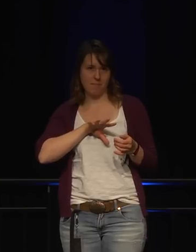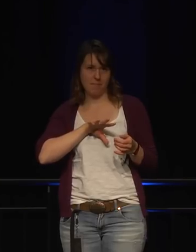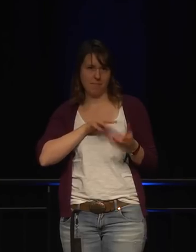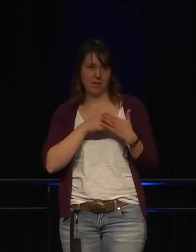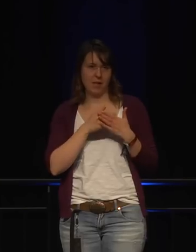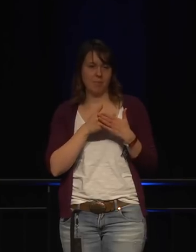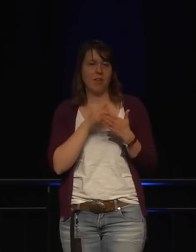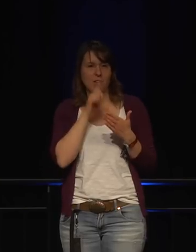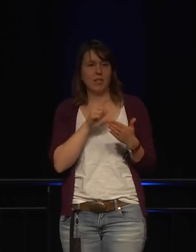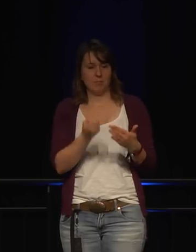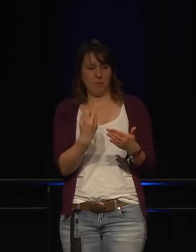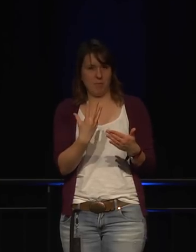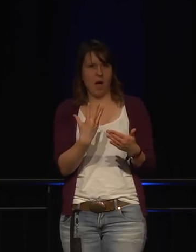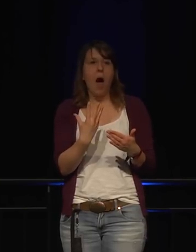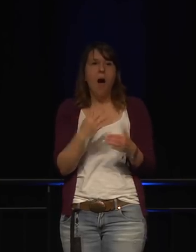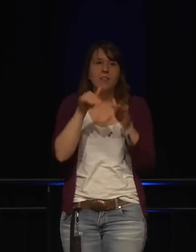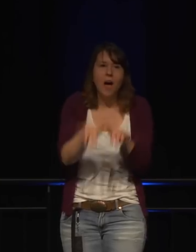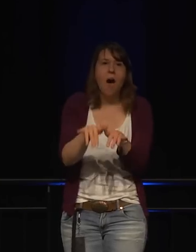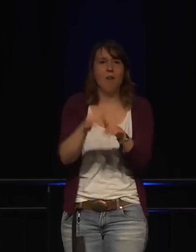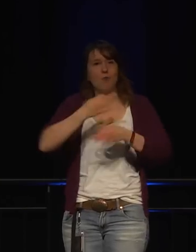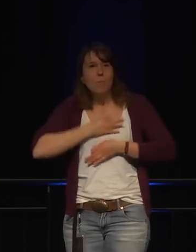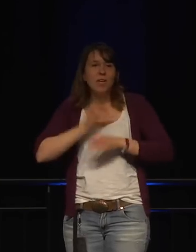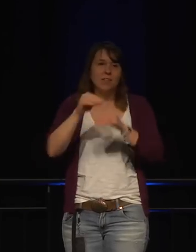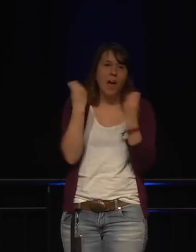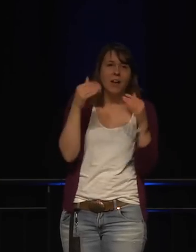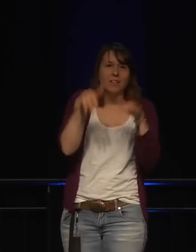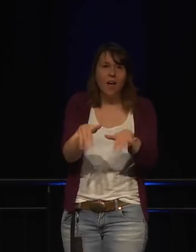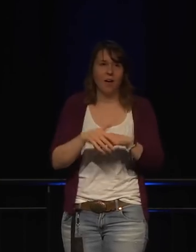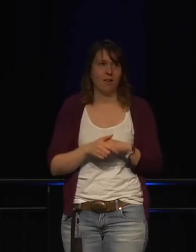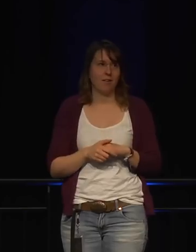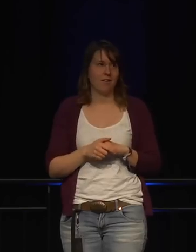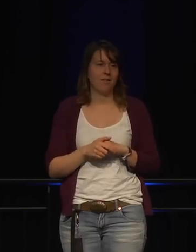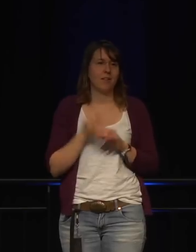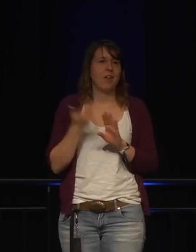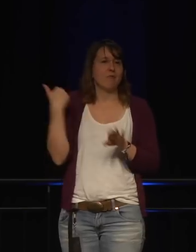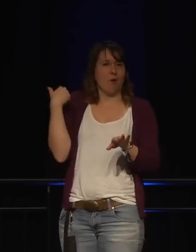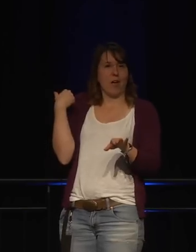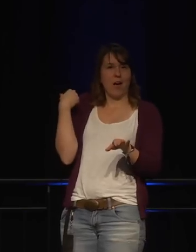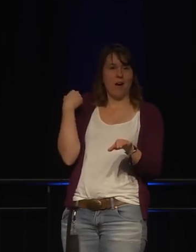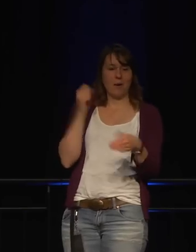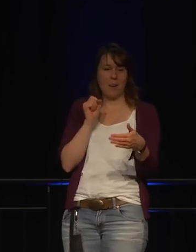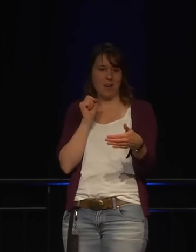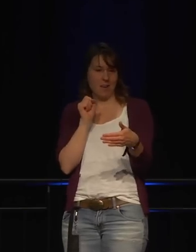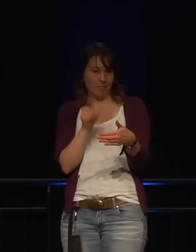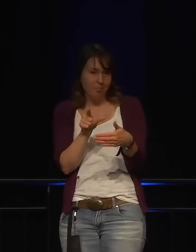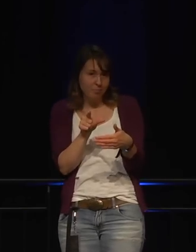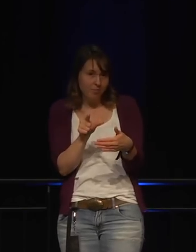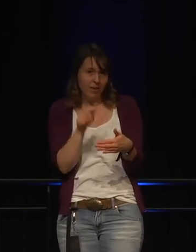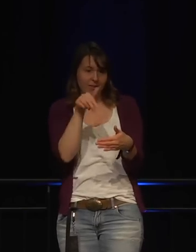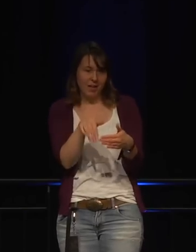hier wartet eine Nachricht auf euch. Ich weiß nicht mehr, ob es die gleiche ist, die ich vorhin